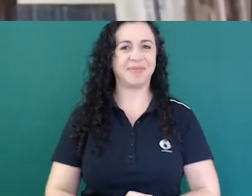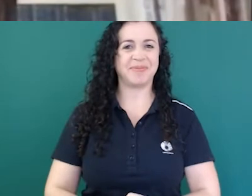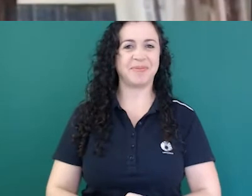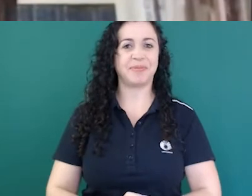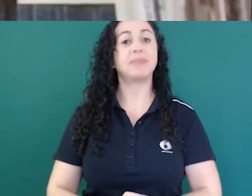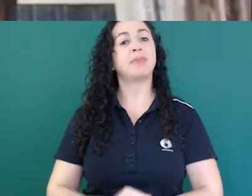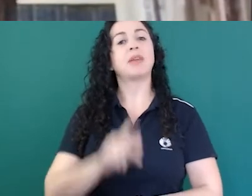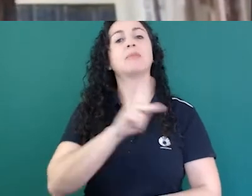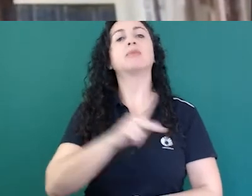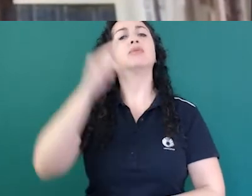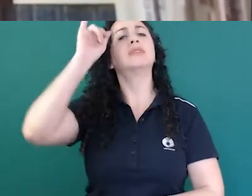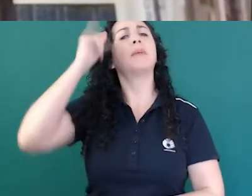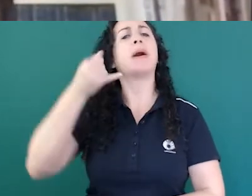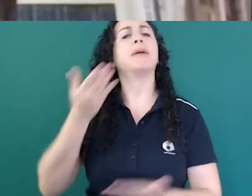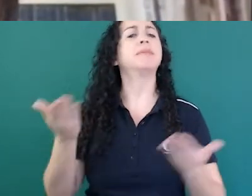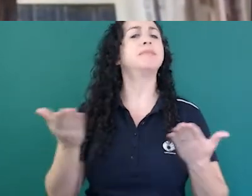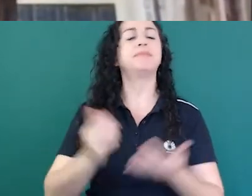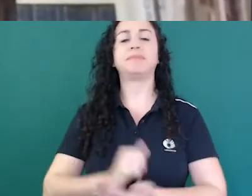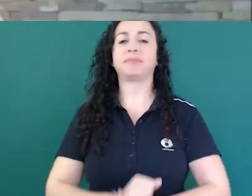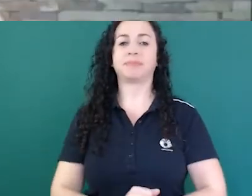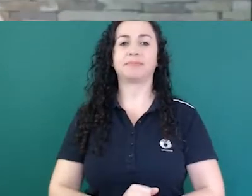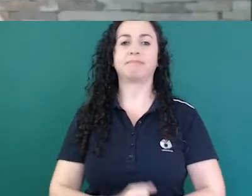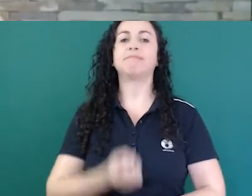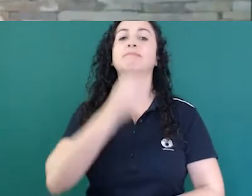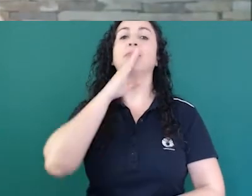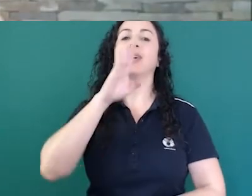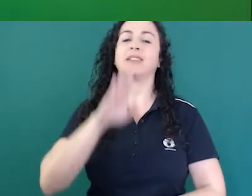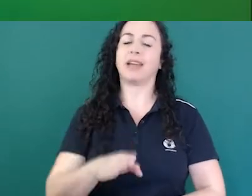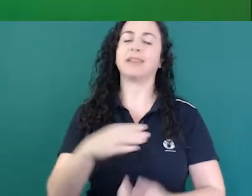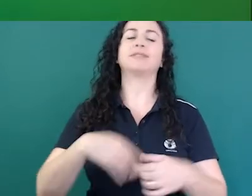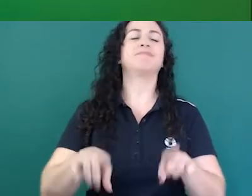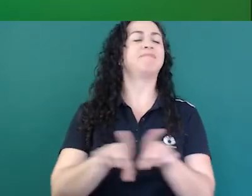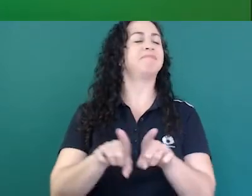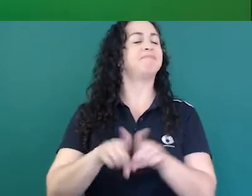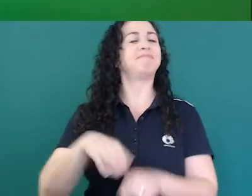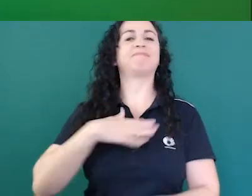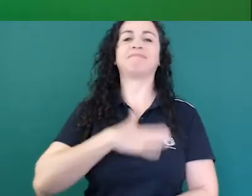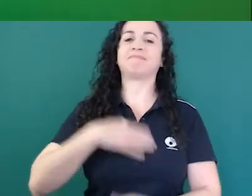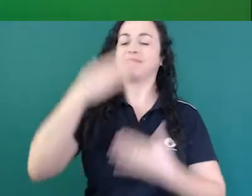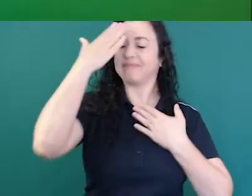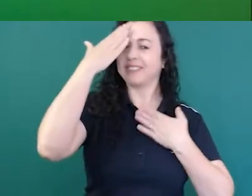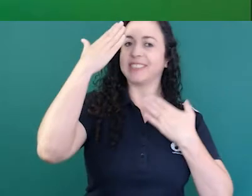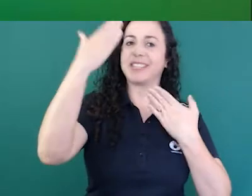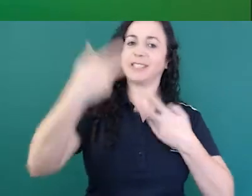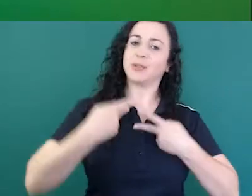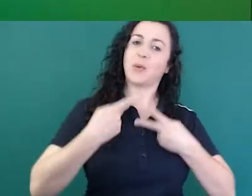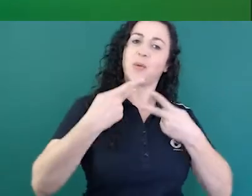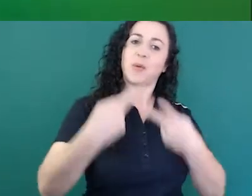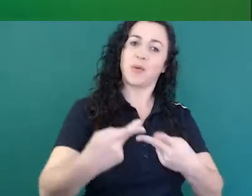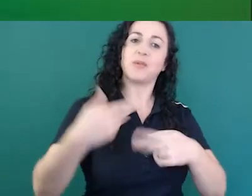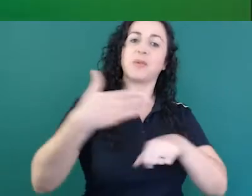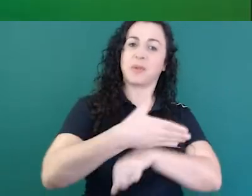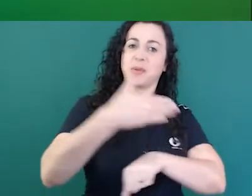com a gente. Professor José Mário? Boa tarde, também agradeço muito o convite, poder participar.